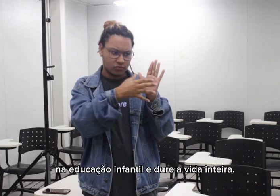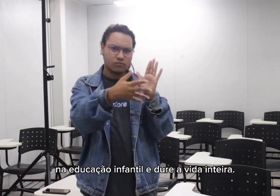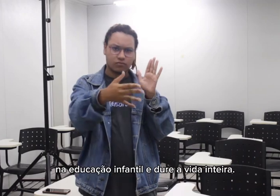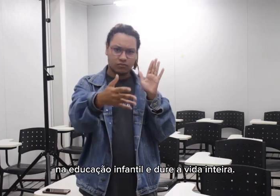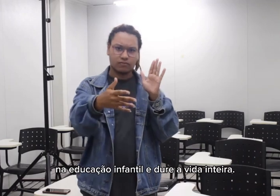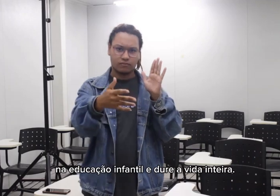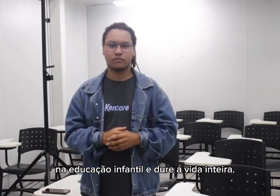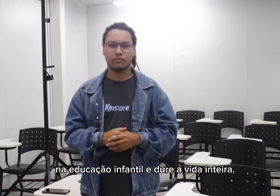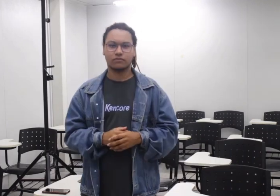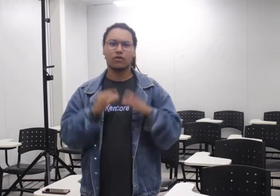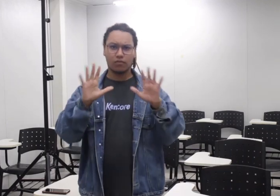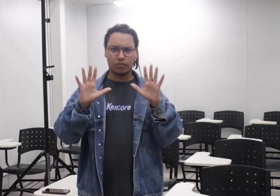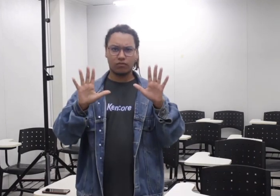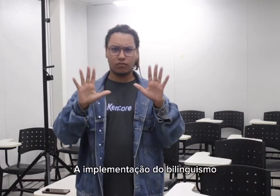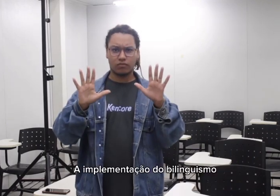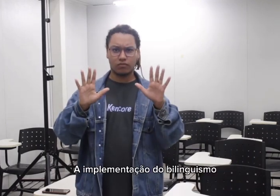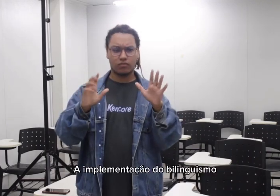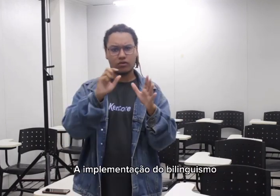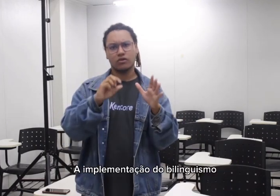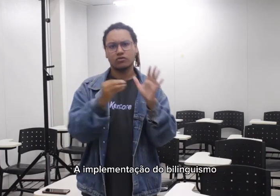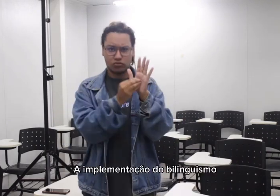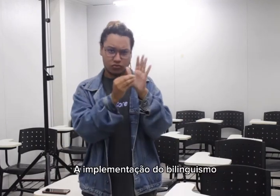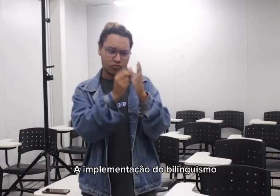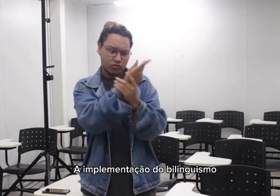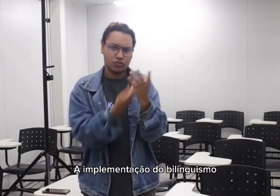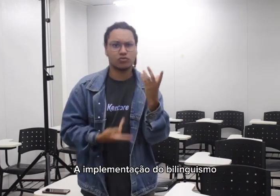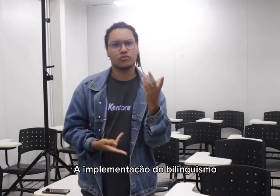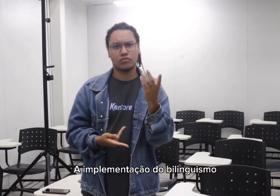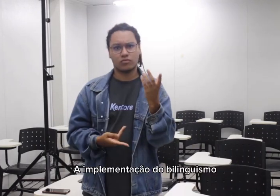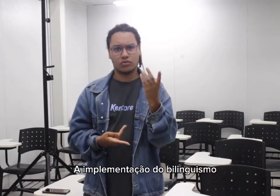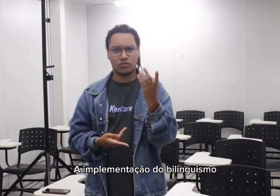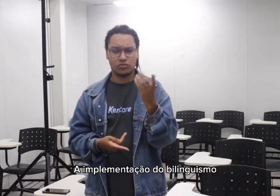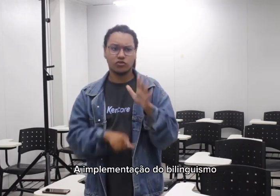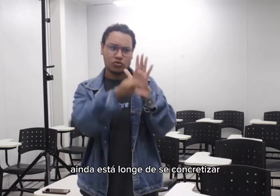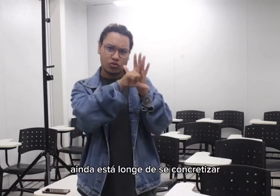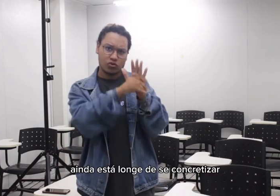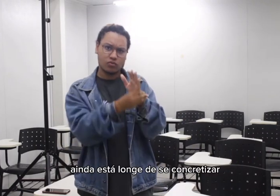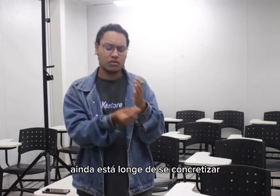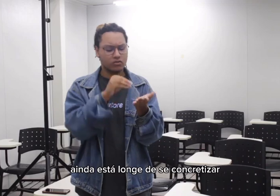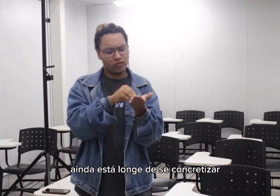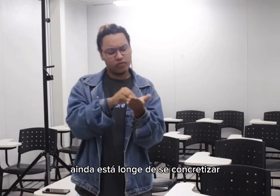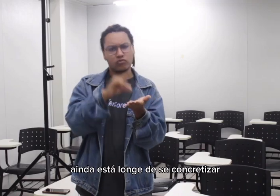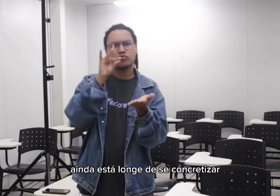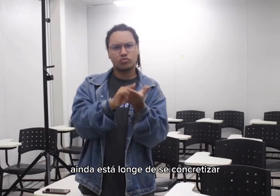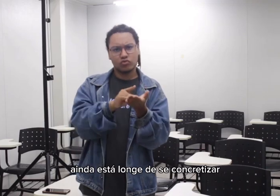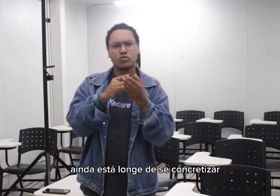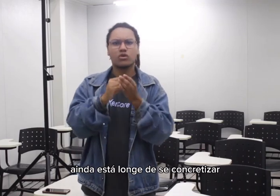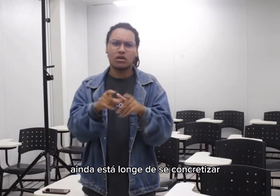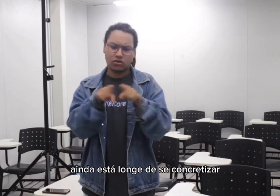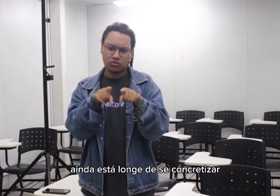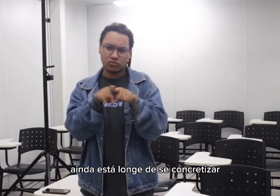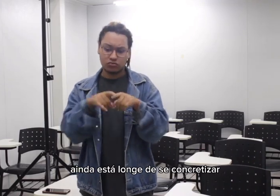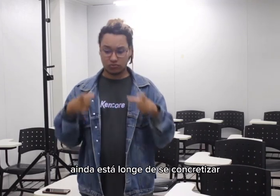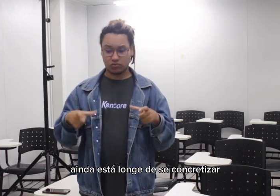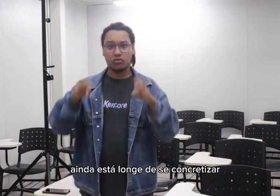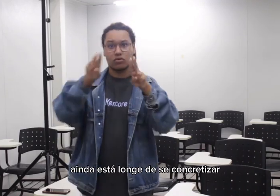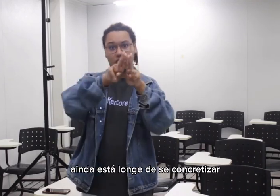A implementação do bilinguismo ainda está longe de se concretizar, inclusive na UFRJ.